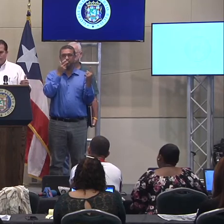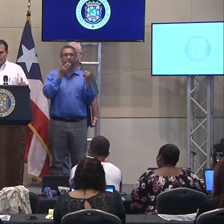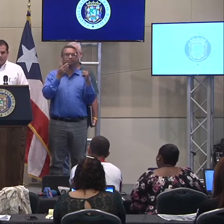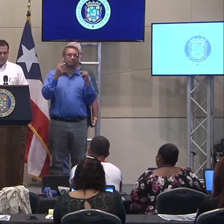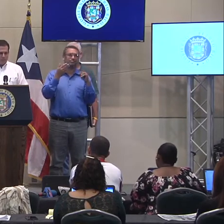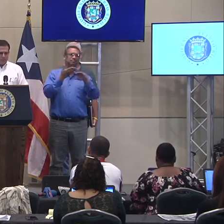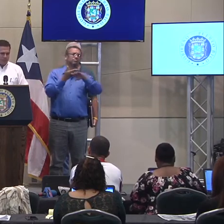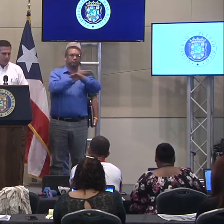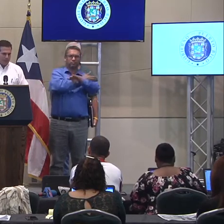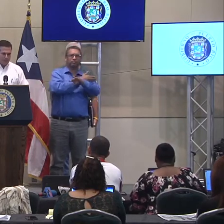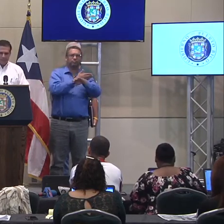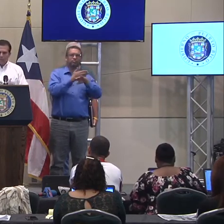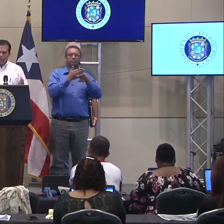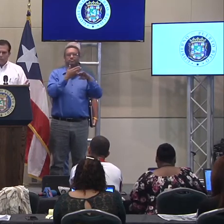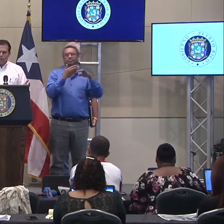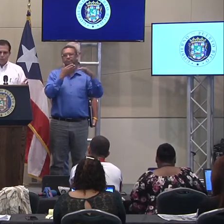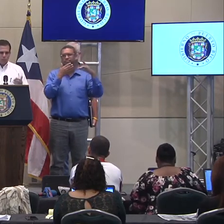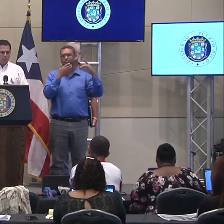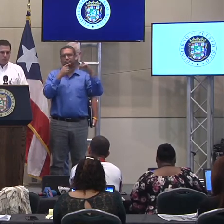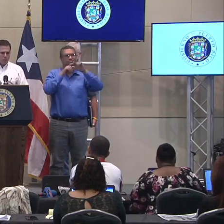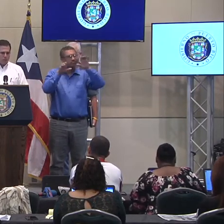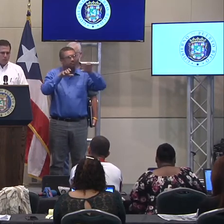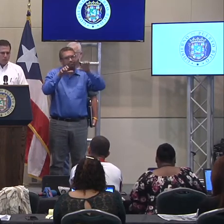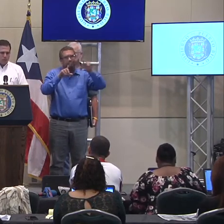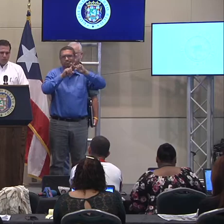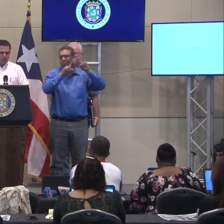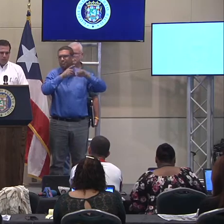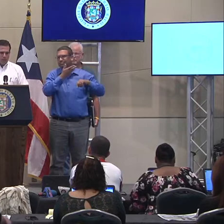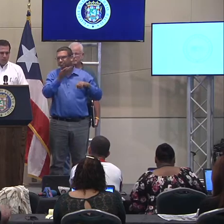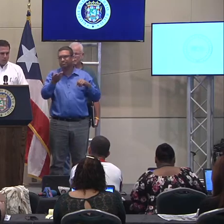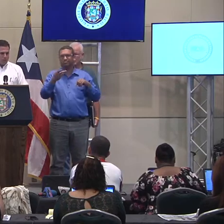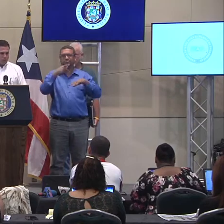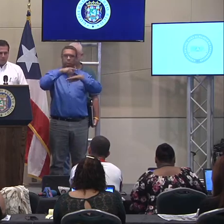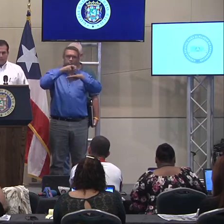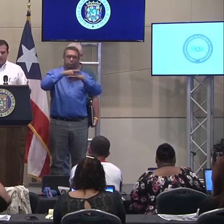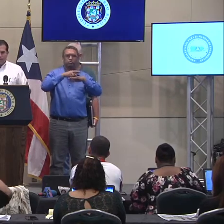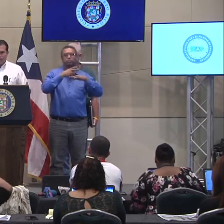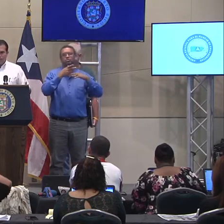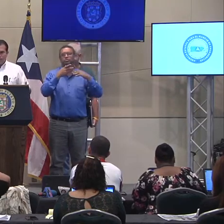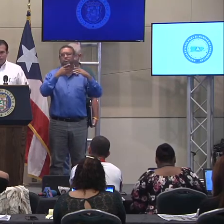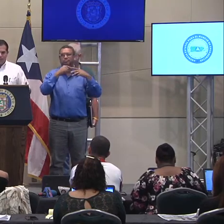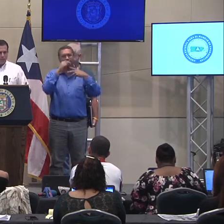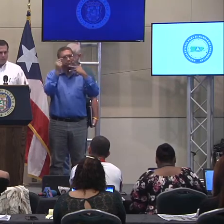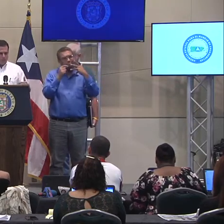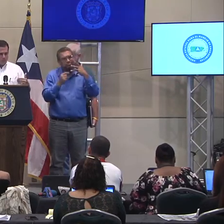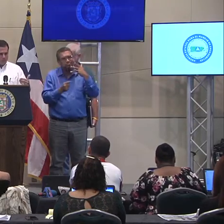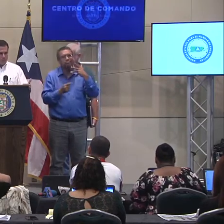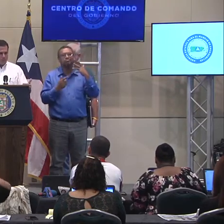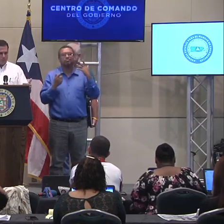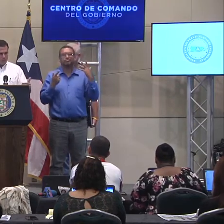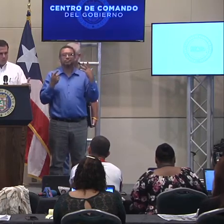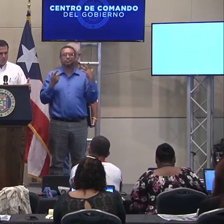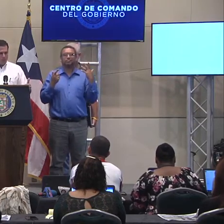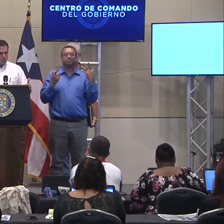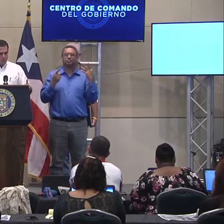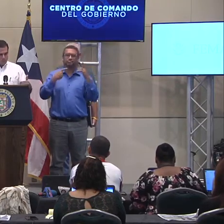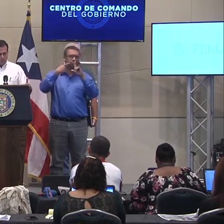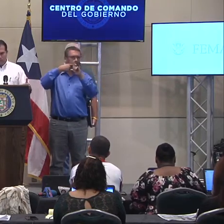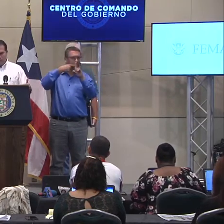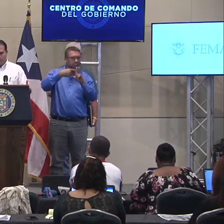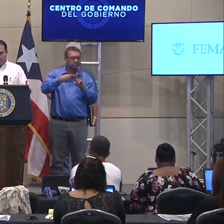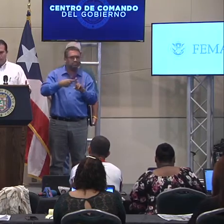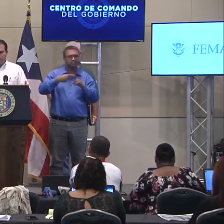historial, ¿verdad? En distintos issues con Puerto Rico que a nuestro entender había sido, el saldo había sido positivo